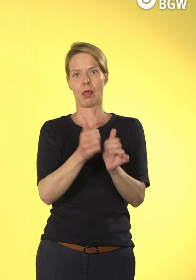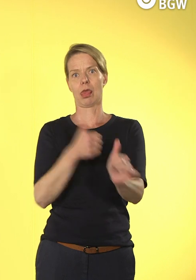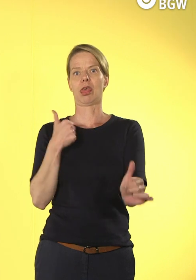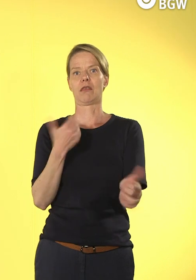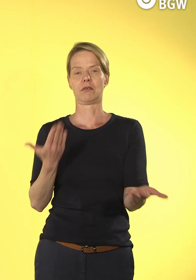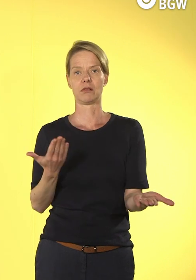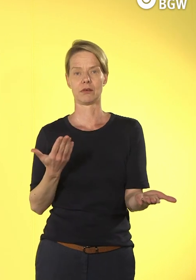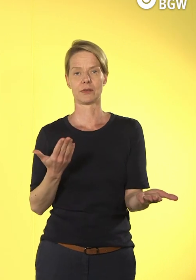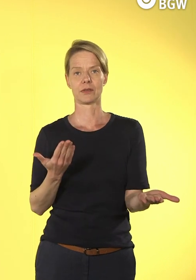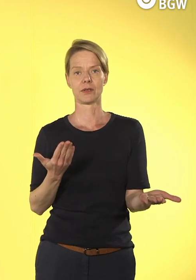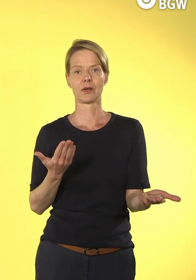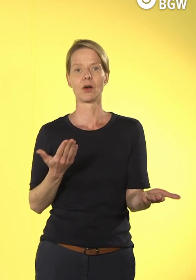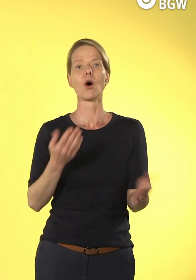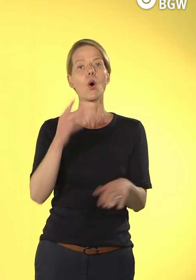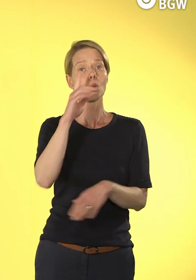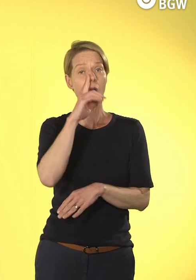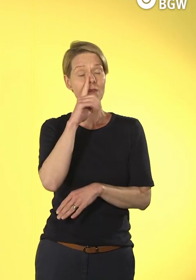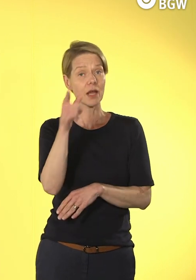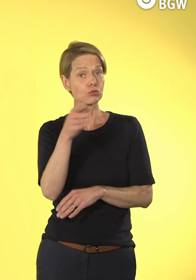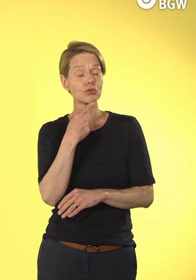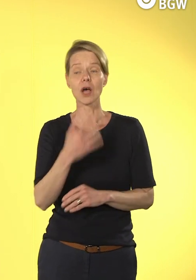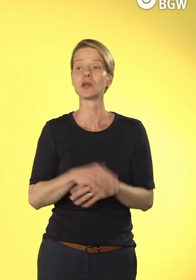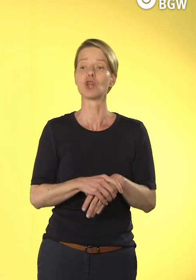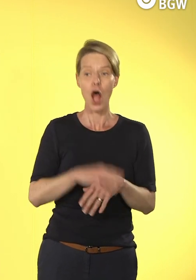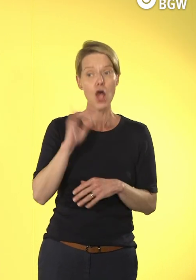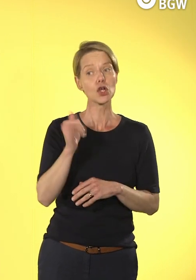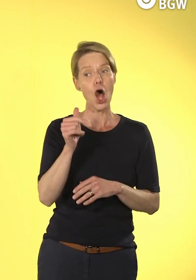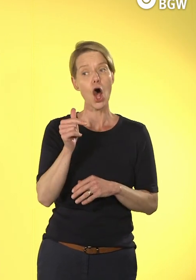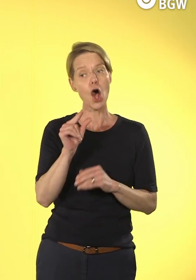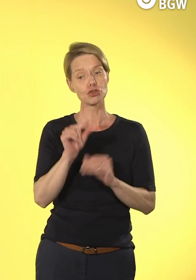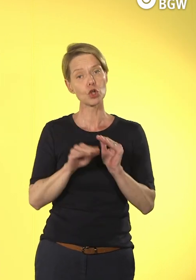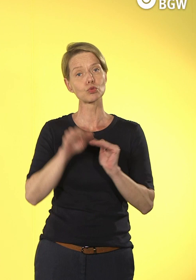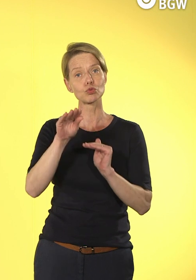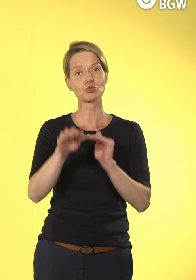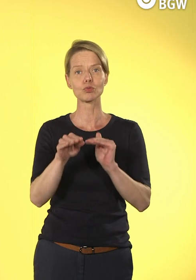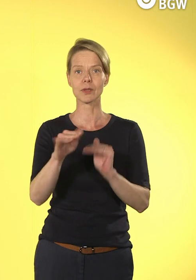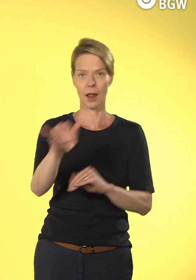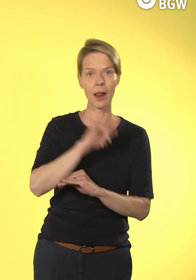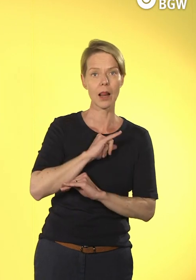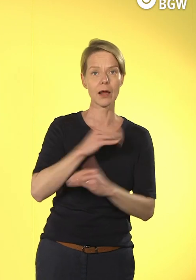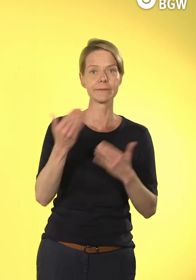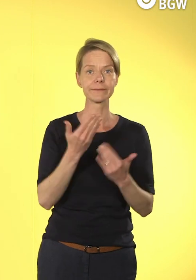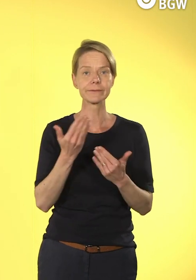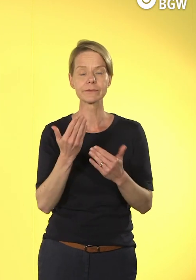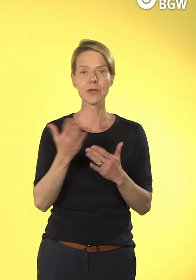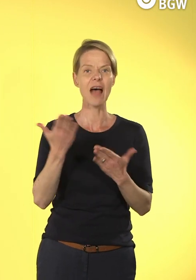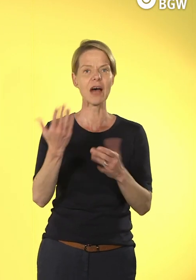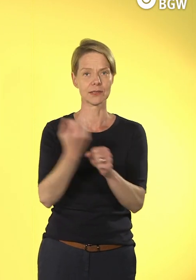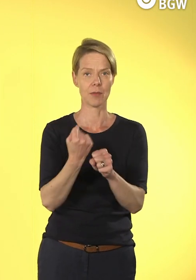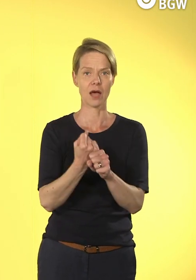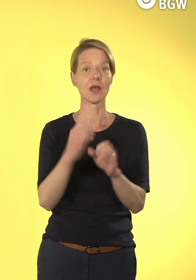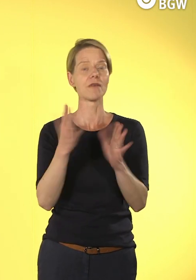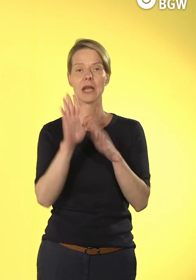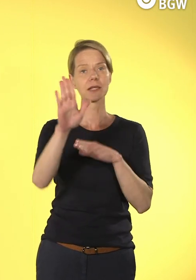es uns interessieren, woran Sie denn gerade arbeiten? Gibt es vielleicht ein Projekt, das Ihnen bekannt ist in Ihrer Einrichtung, das gerade gemacht wird zum